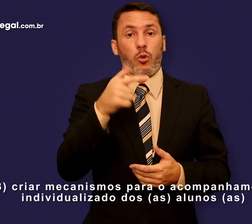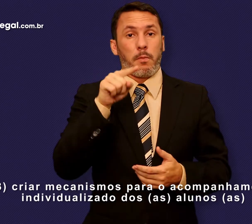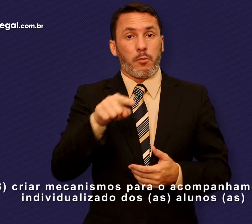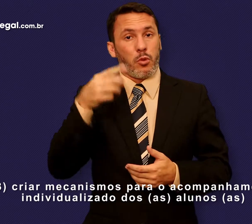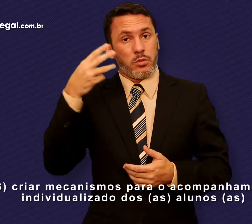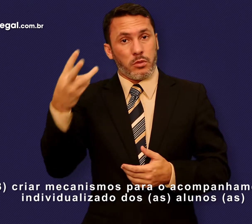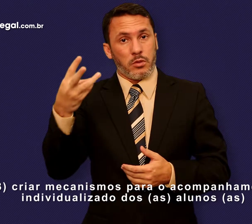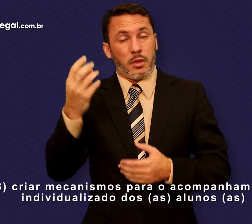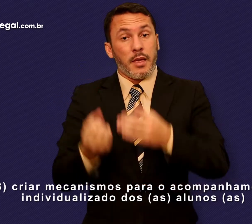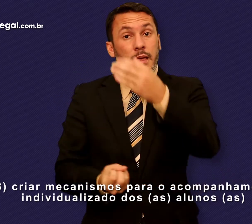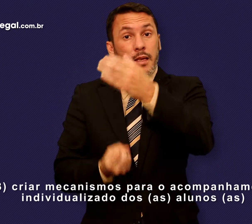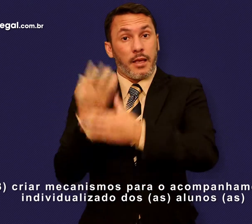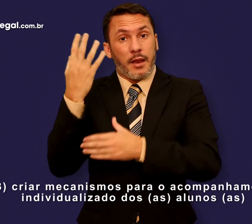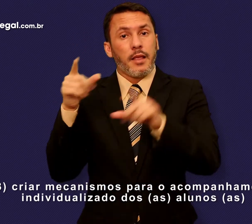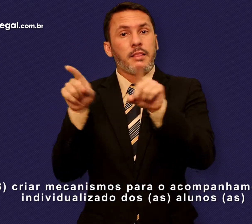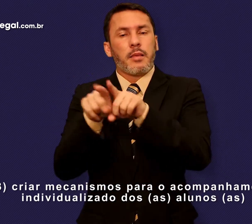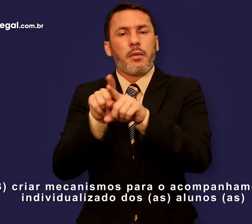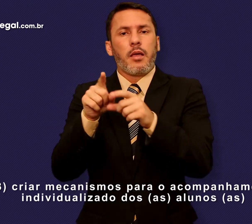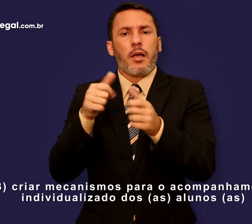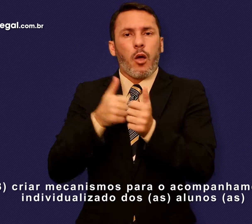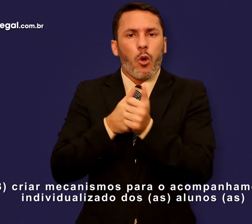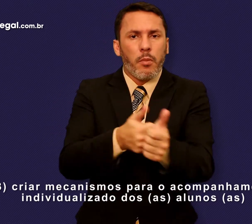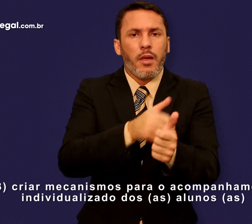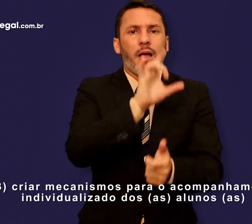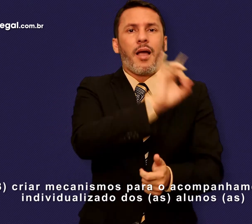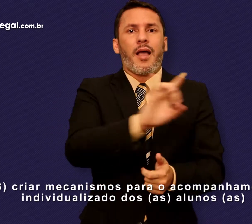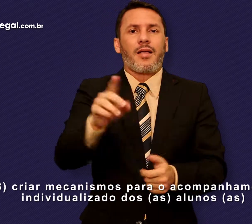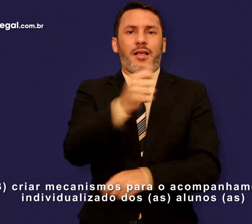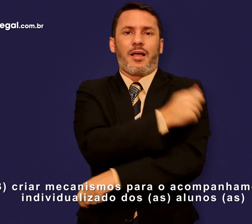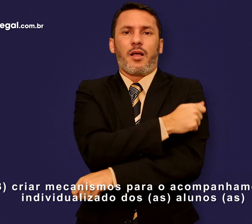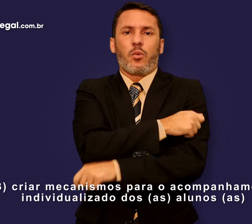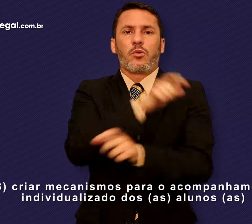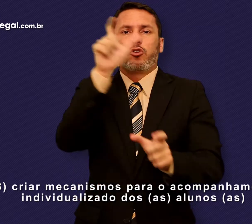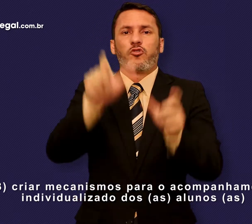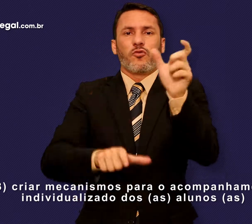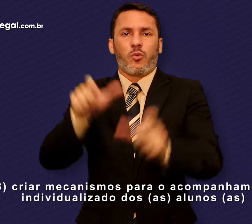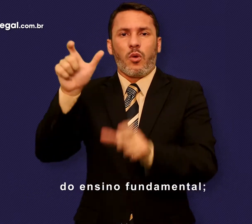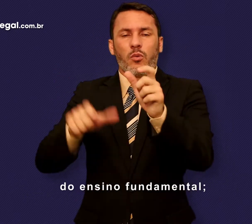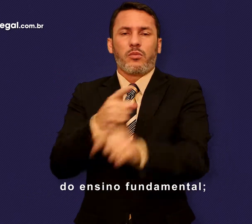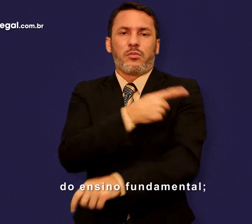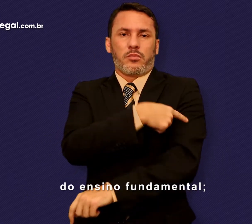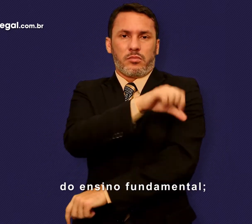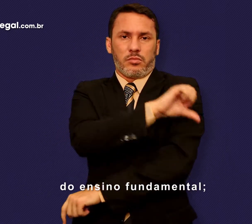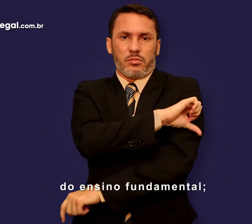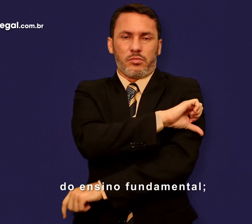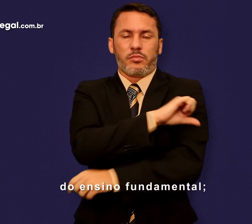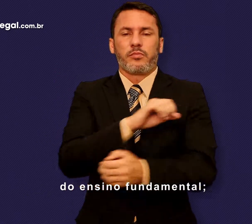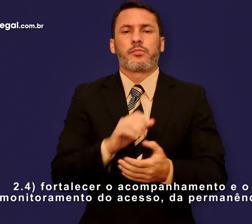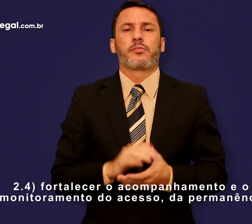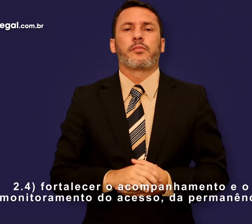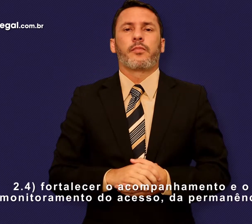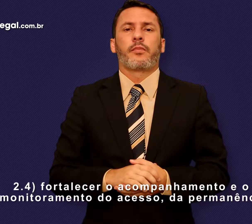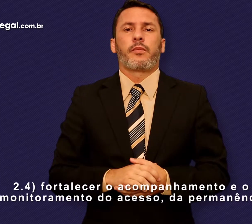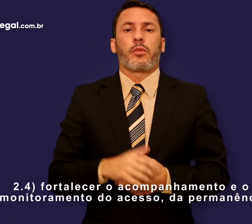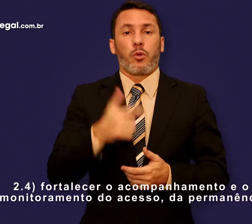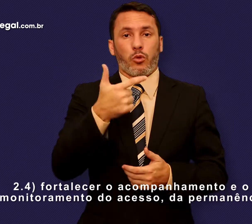Criar mecanismos para o acompanhamento individualizado dos alunos e das alunas do ensino fundamental. 2.4.